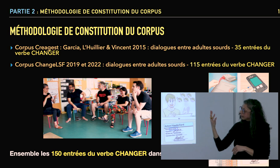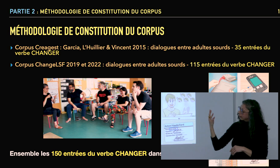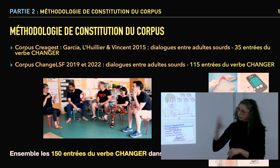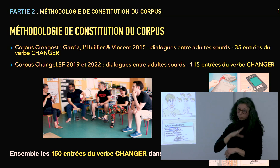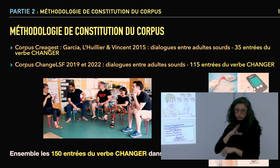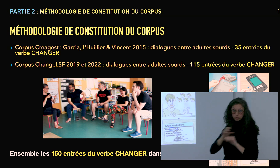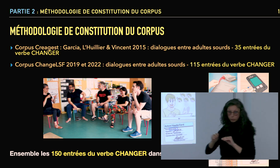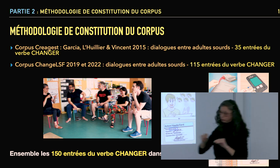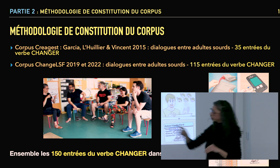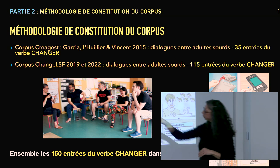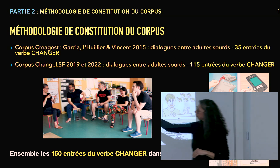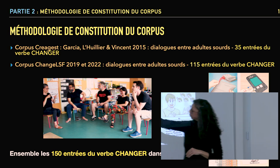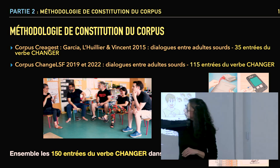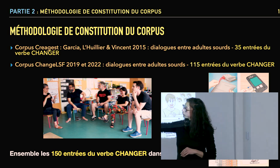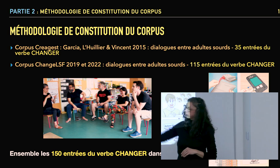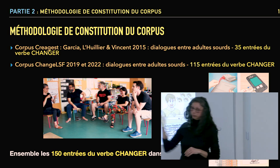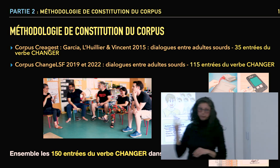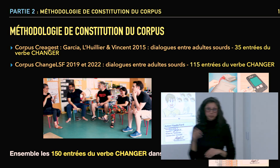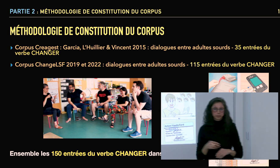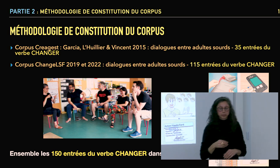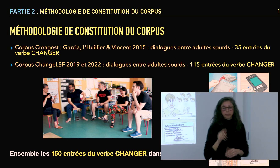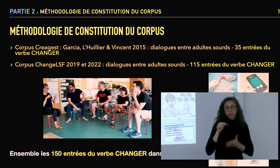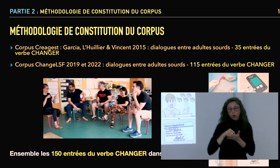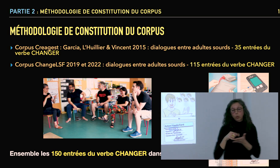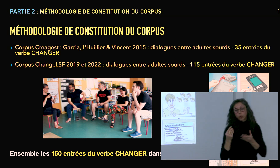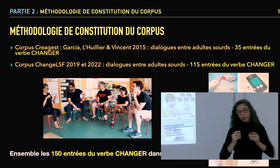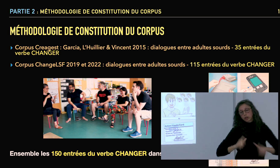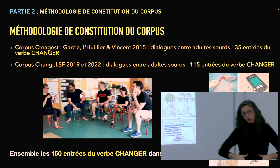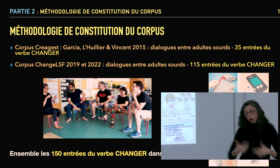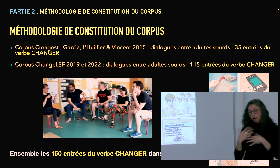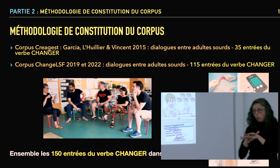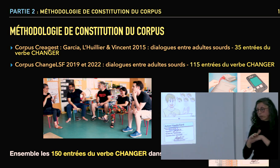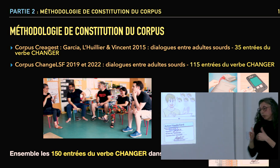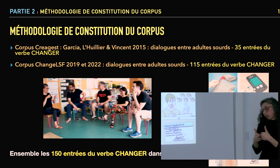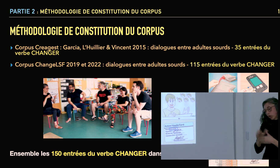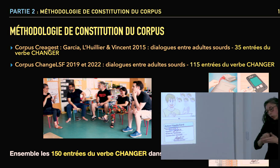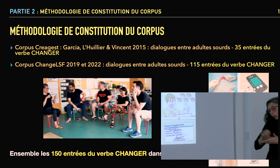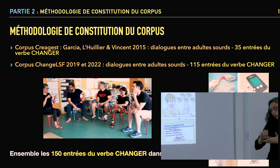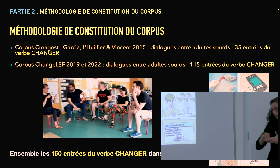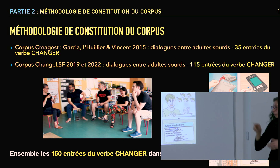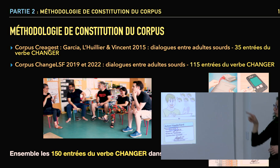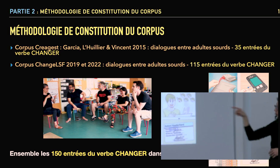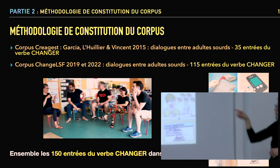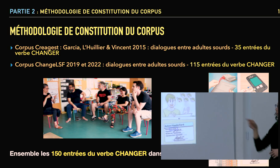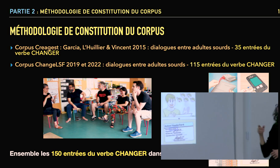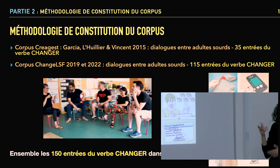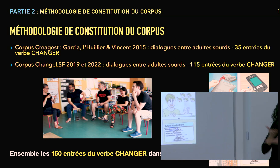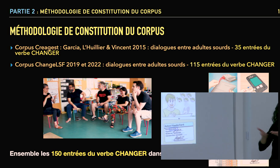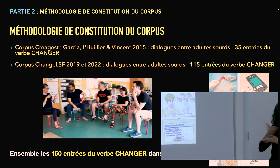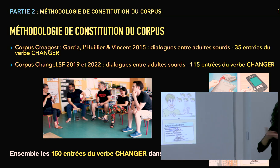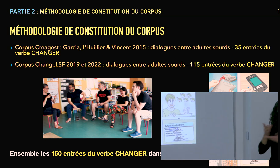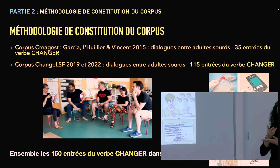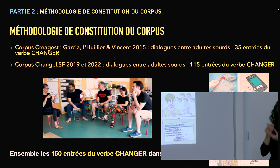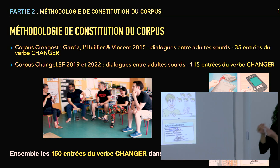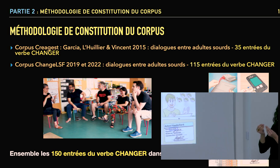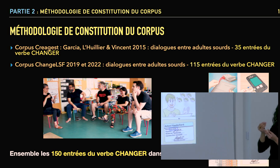Et j'ai pu montrer aussi des séquences issues du corpus avec Bruno Moncel à ces différents enseignants